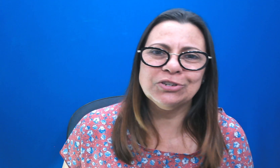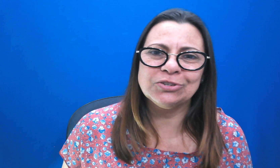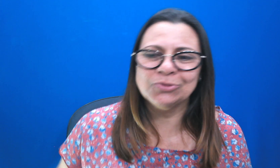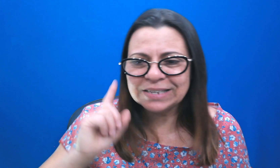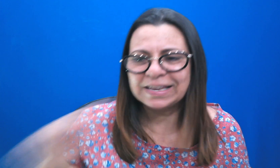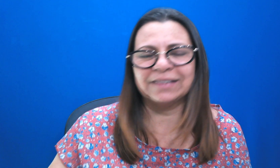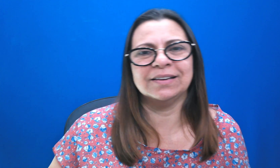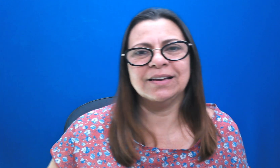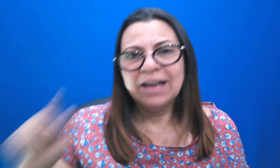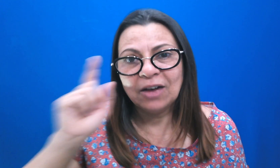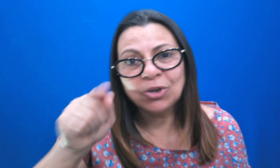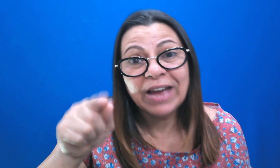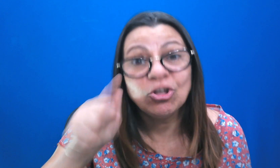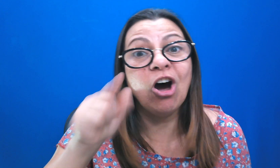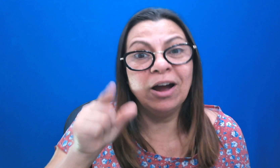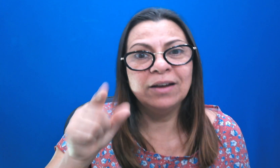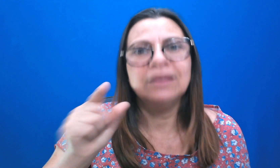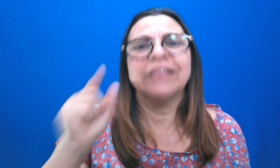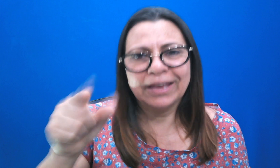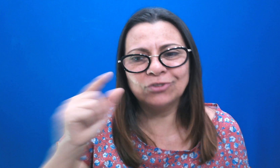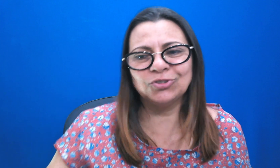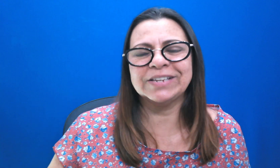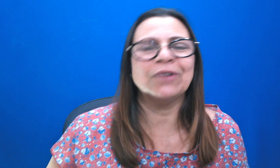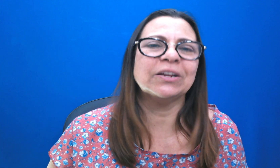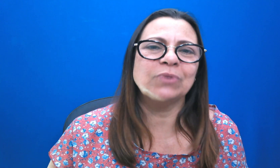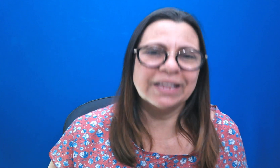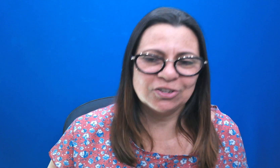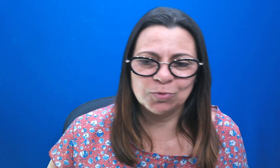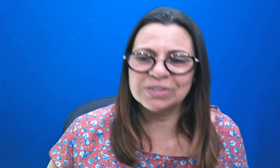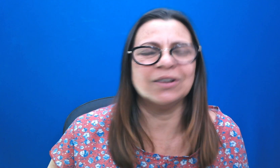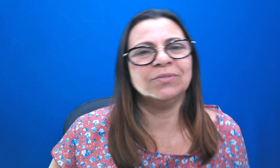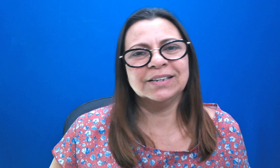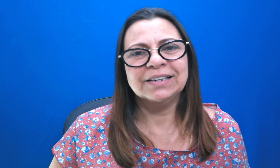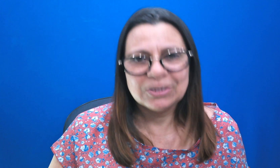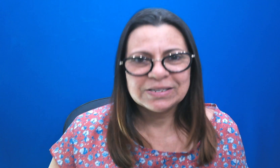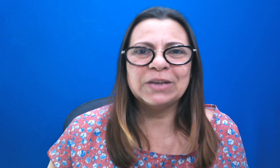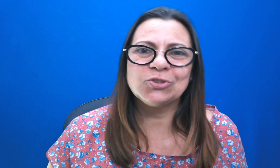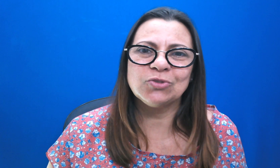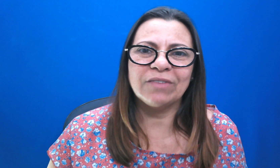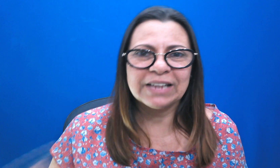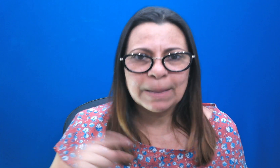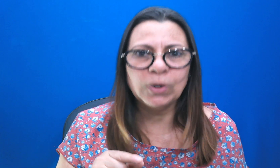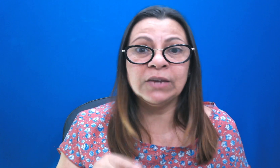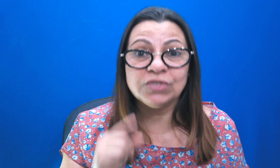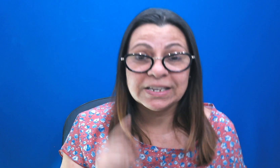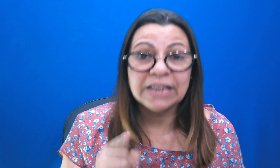de Jesus. Nunca esqueça. Ao seu redor tem anjos do Senhor à tua inteira disposição. Deus abençoe sua vida. Daqui a pouquinho, 16